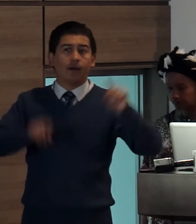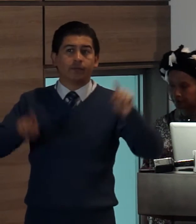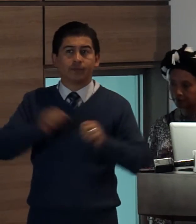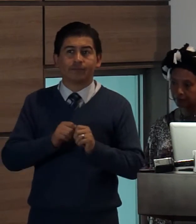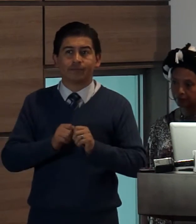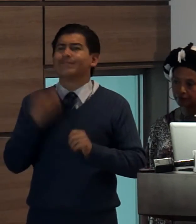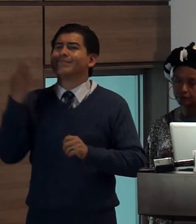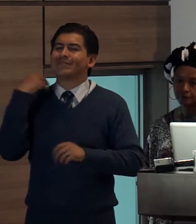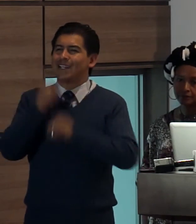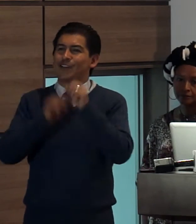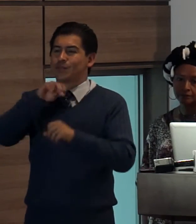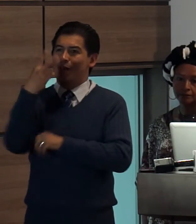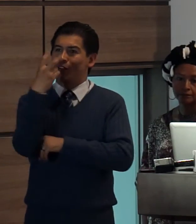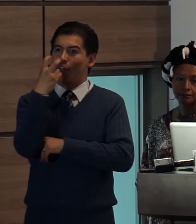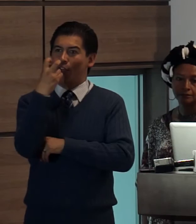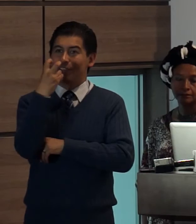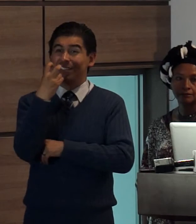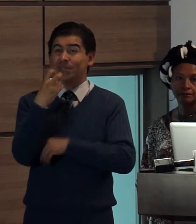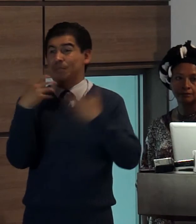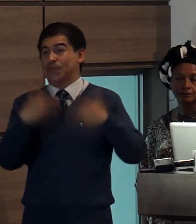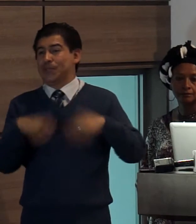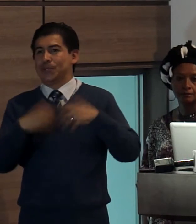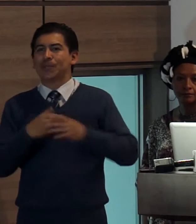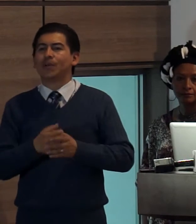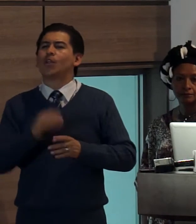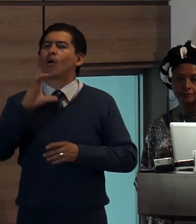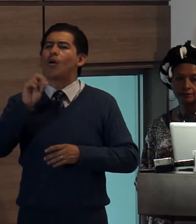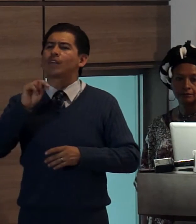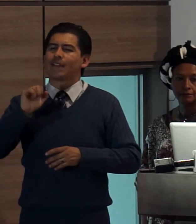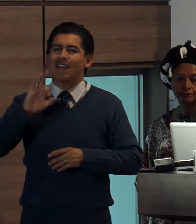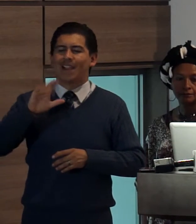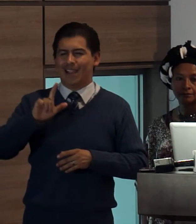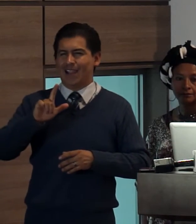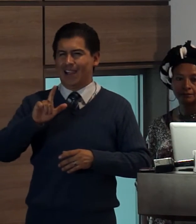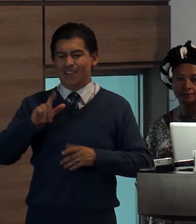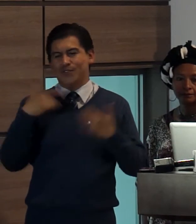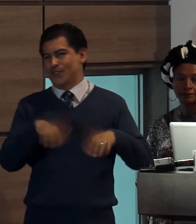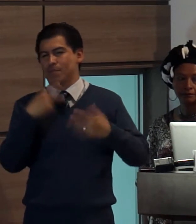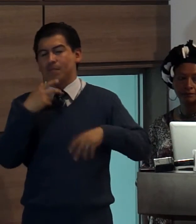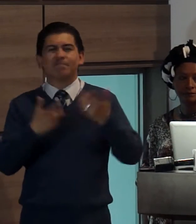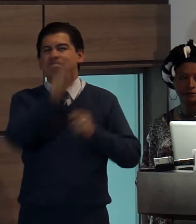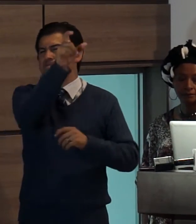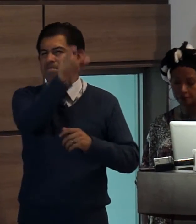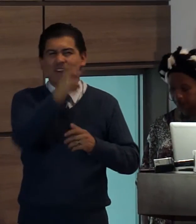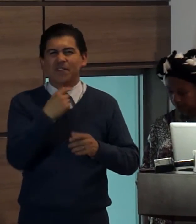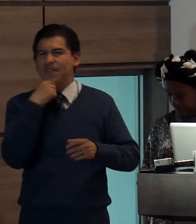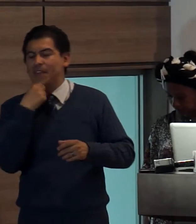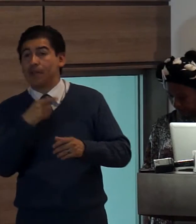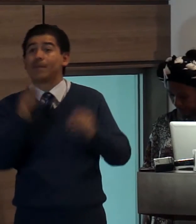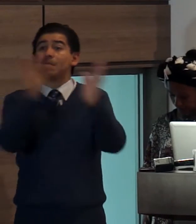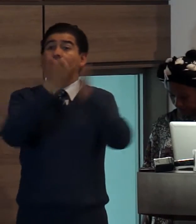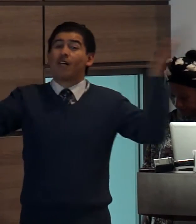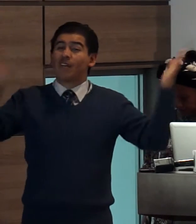sexista tuvo rival retirada del aire por el entonces con la tele 2013 frente a Diario Extra